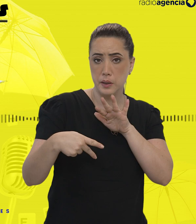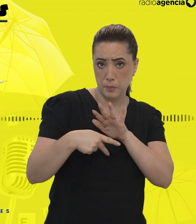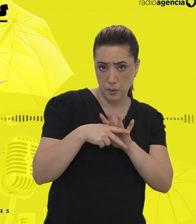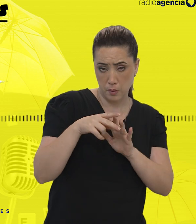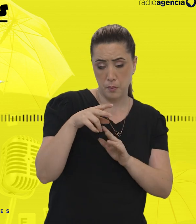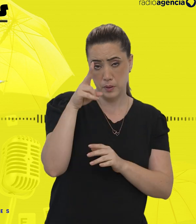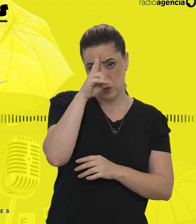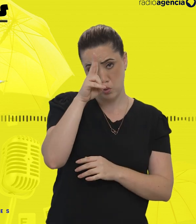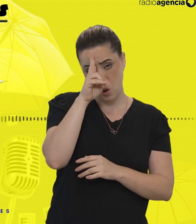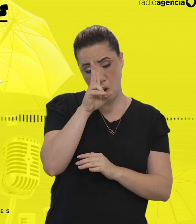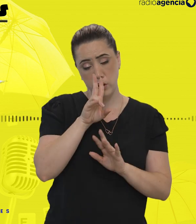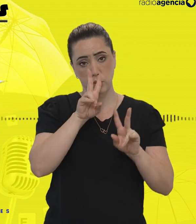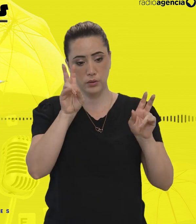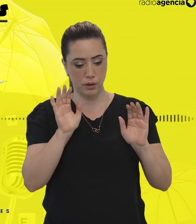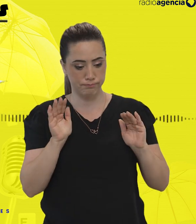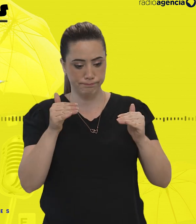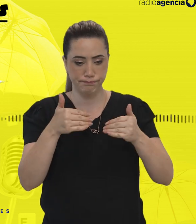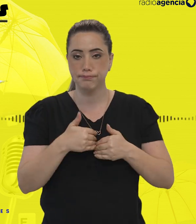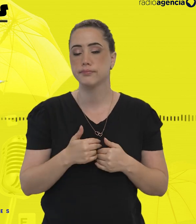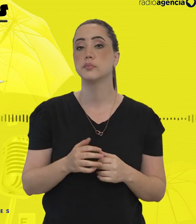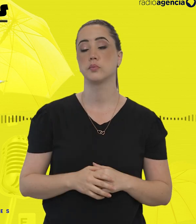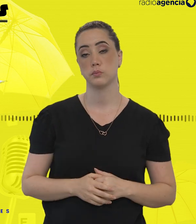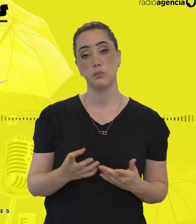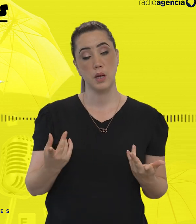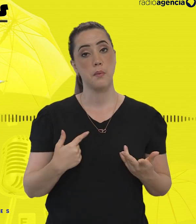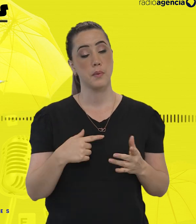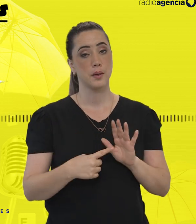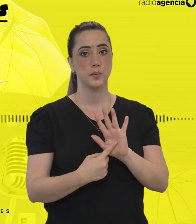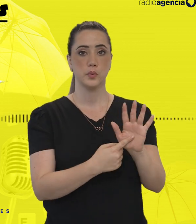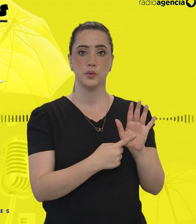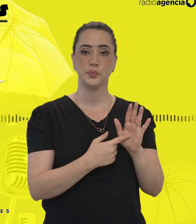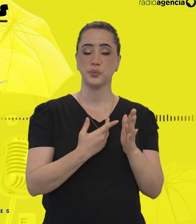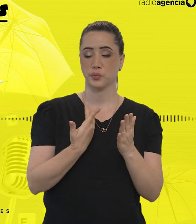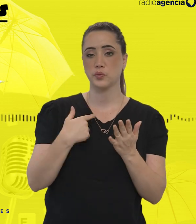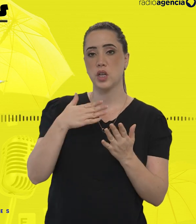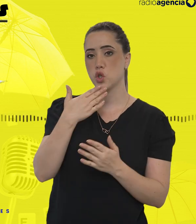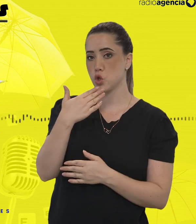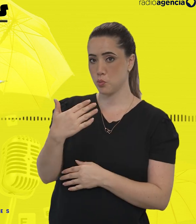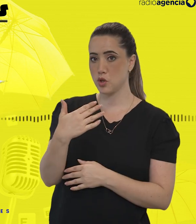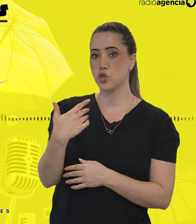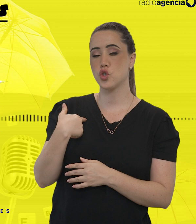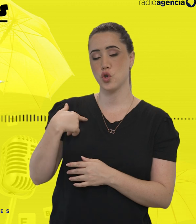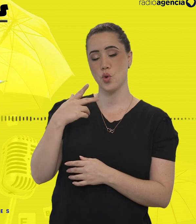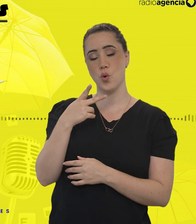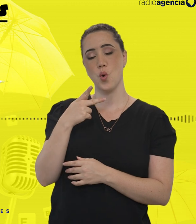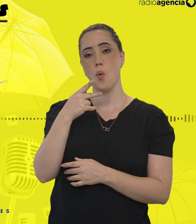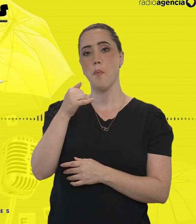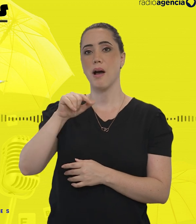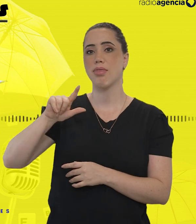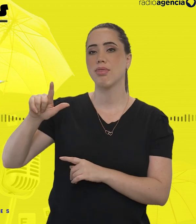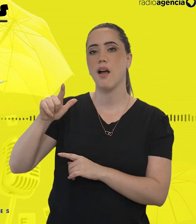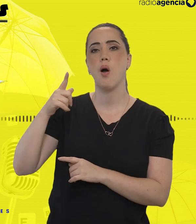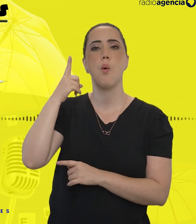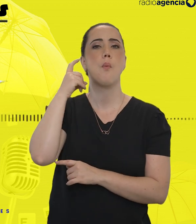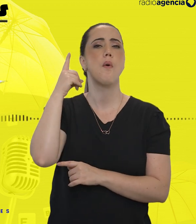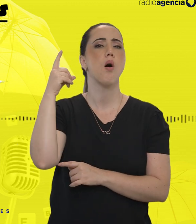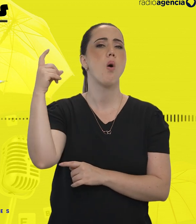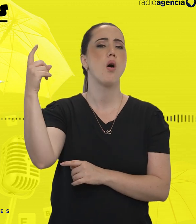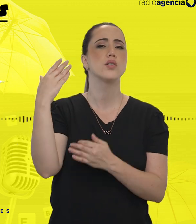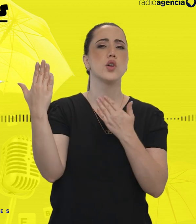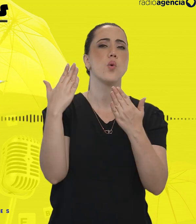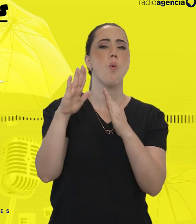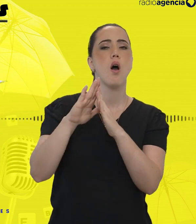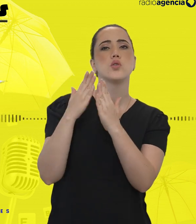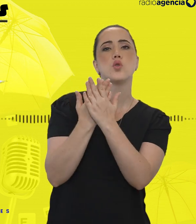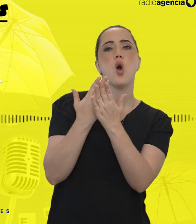espectro autista. E pra dar ainda mais esse tom de revisão, a gente pediu ao Pardal pra tocar ao fundo um trecho da vinheta do